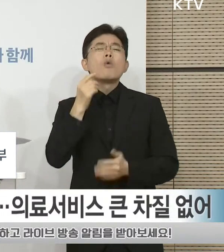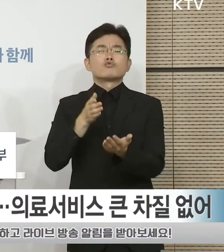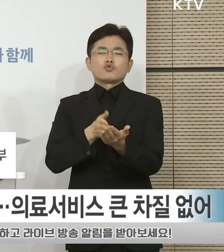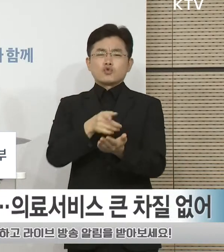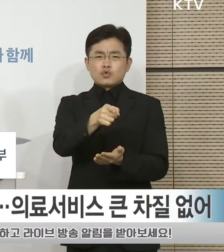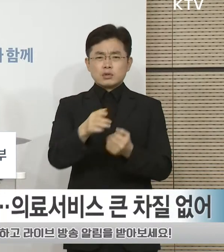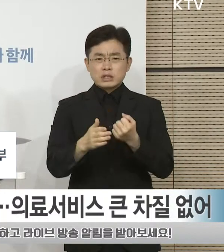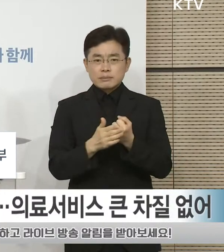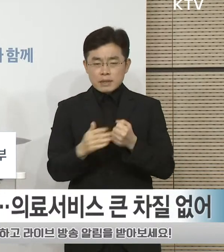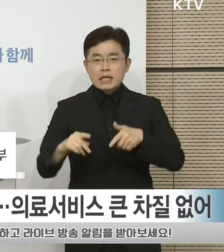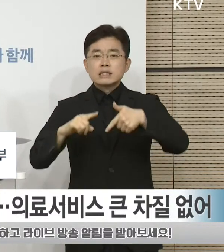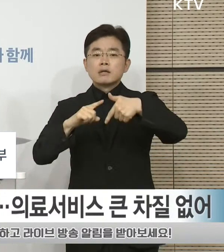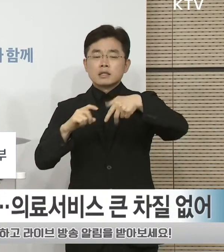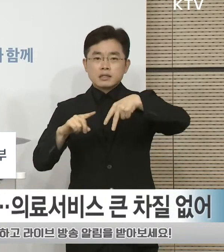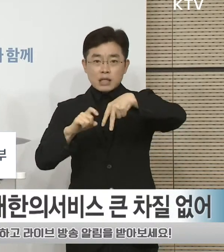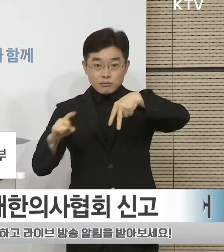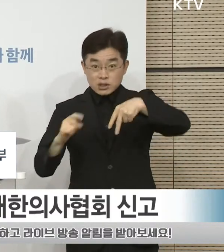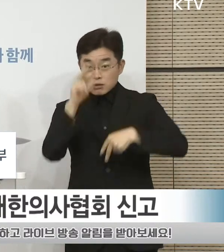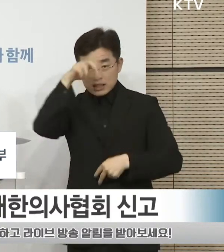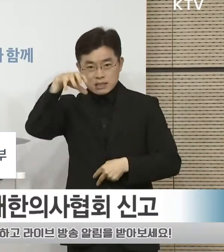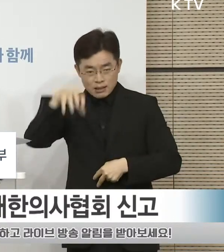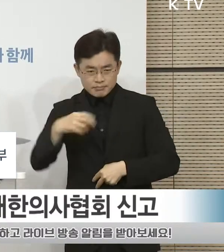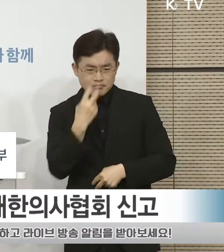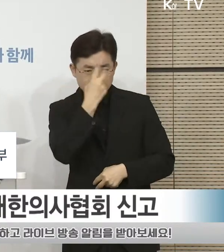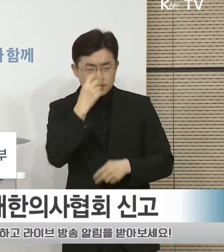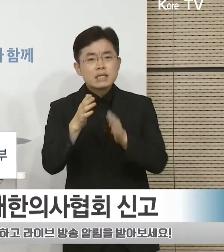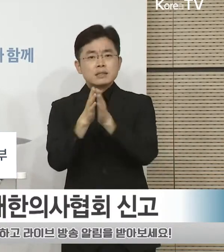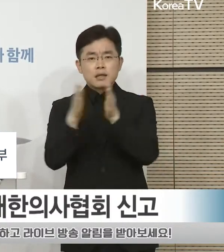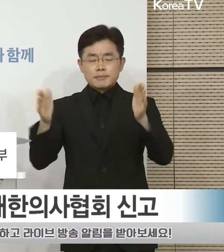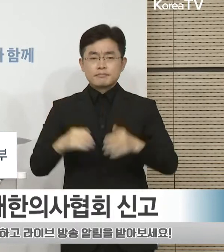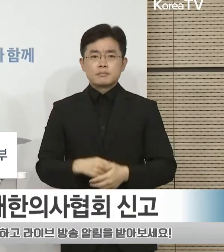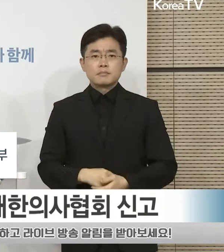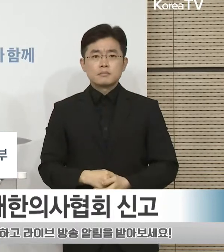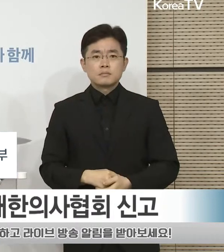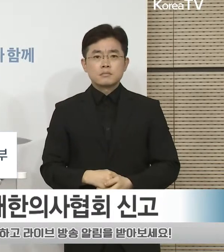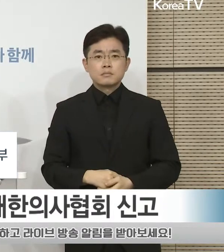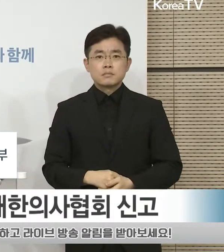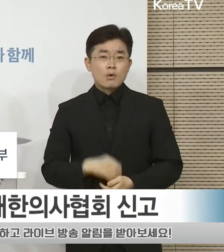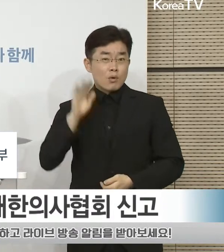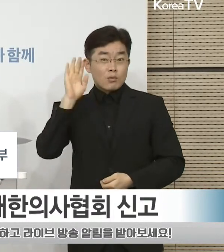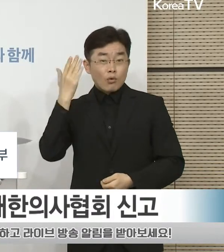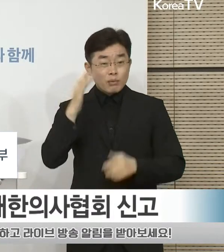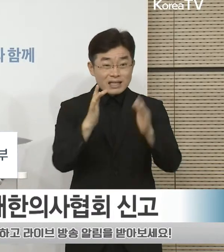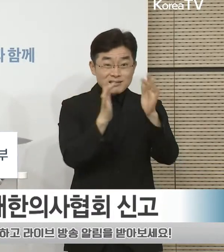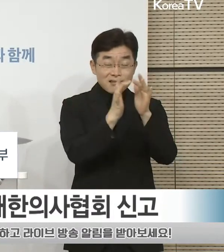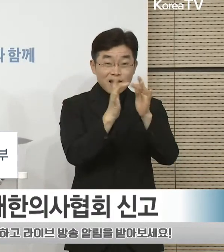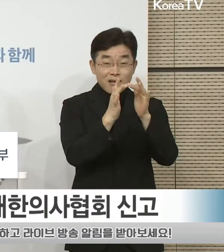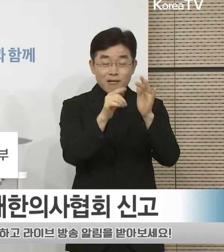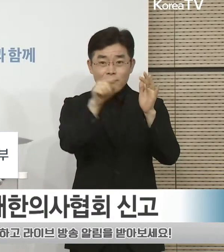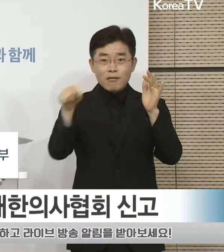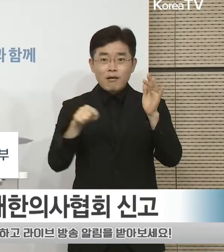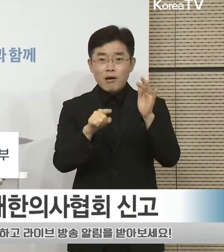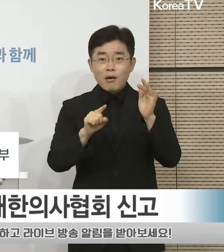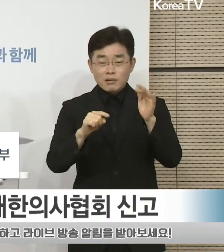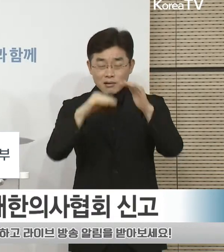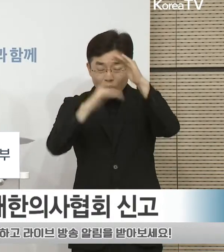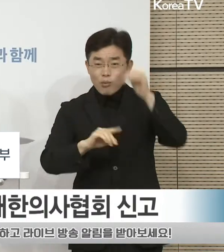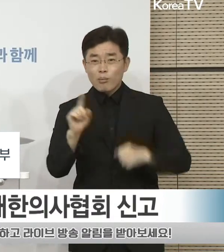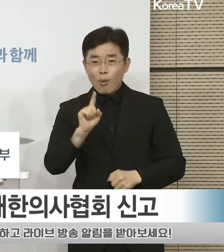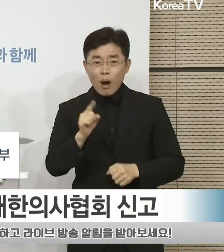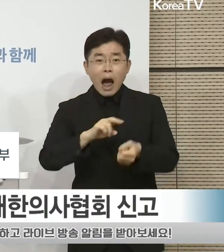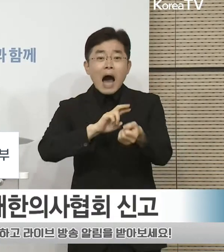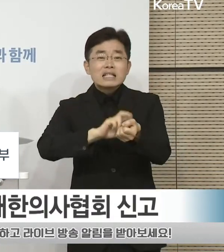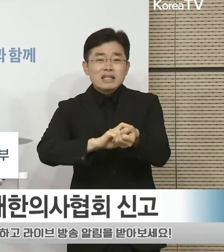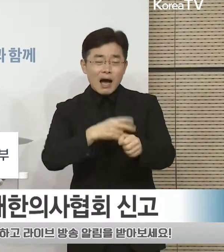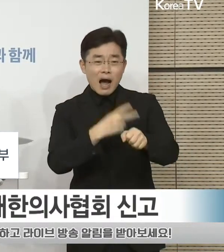경찰서에서 내사에 착수하였습니다. 이와 같이 현재 인터넷 등에 떠도는 한의사 교육을 통해